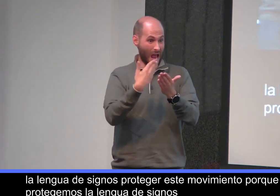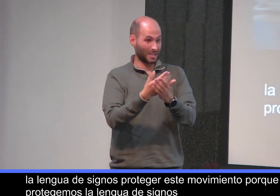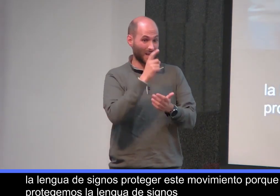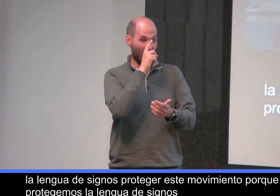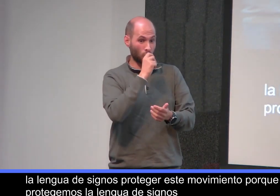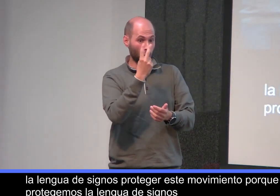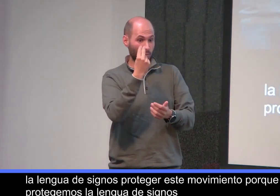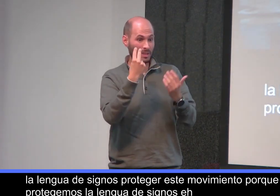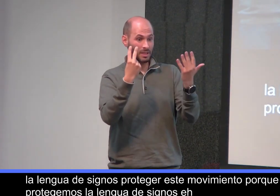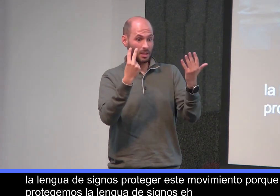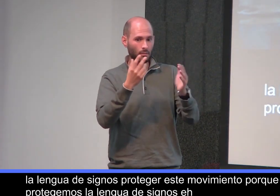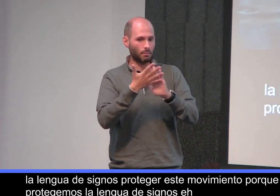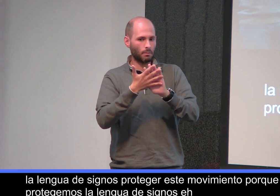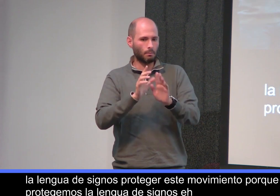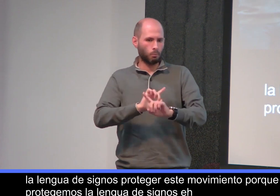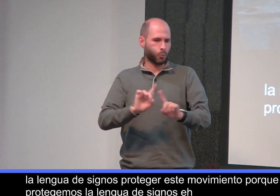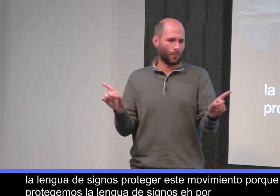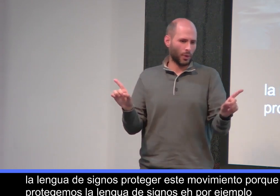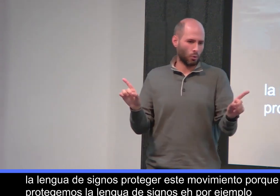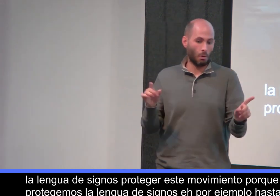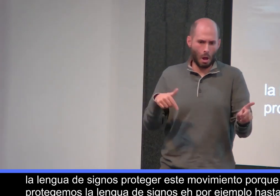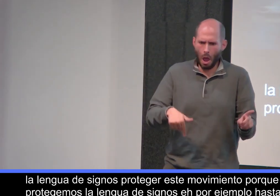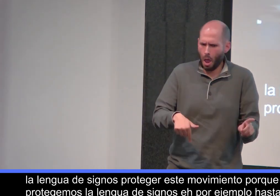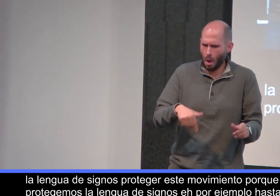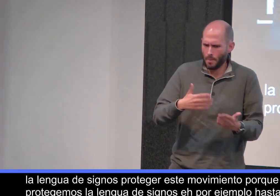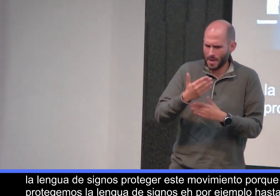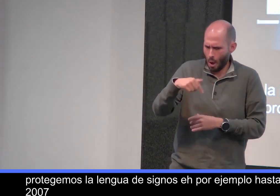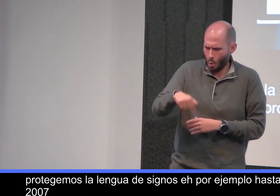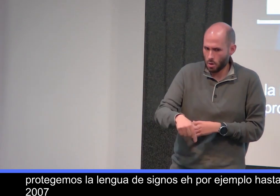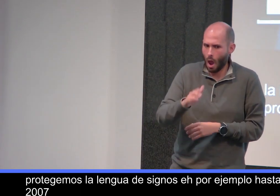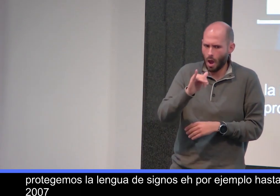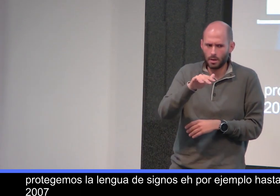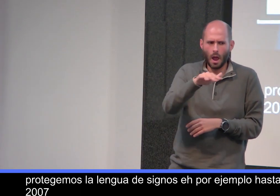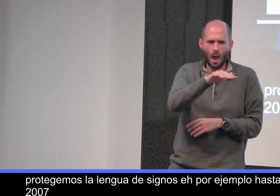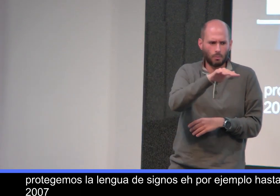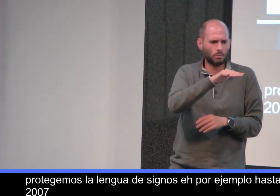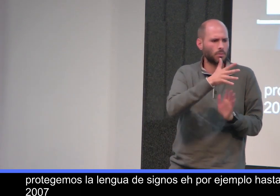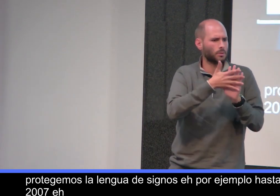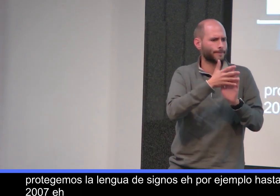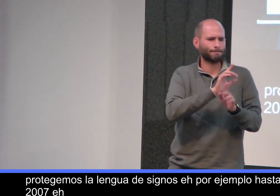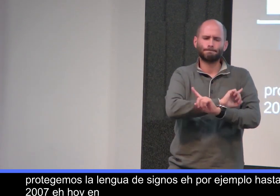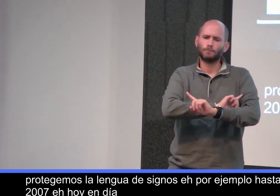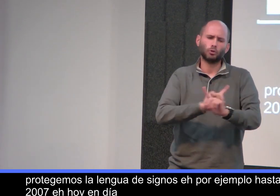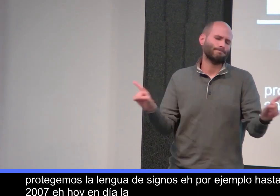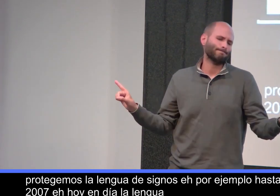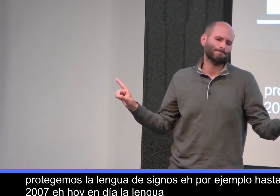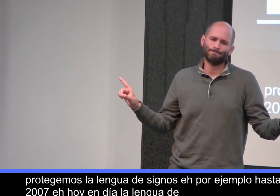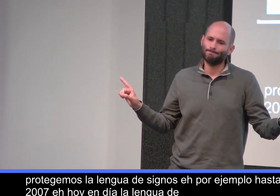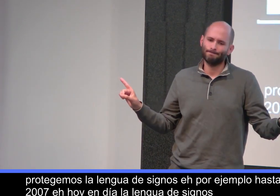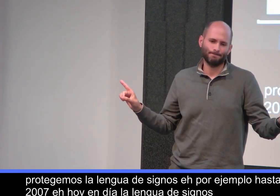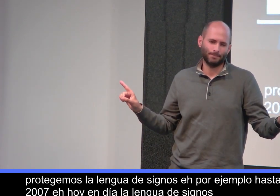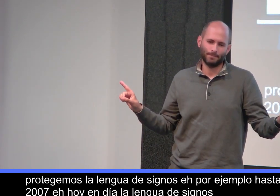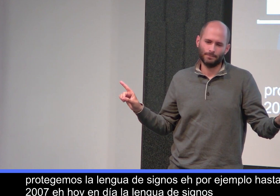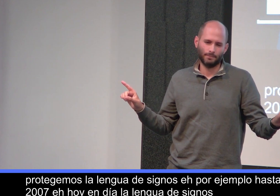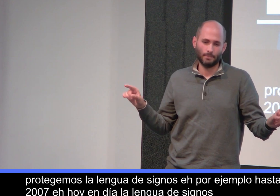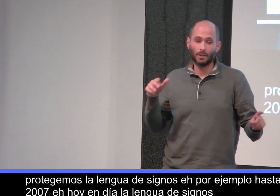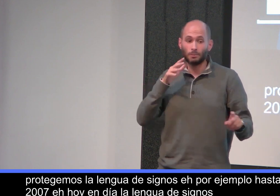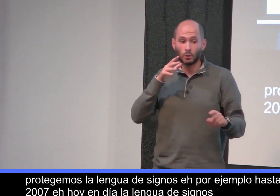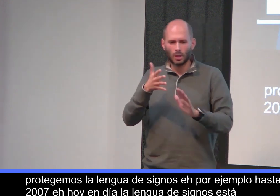por ejemplo, hasta el año 2007, hoy en día la lengua de signos está, digamos, es pública,